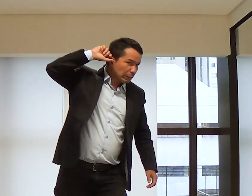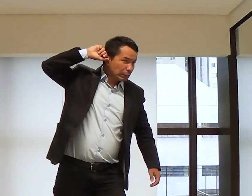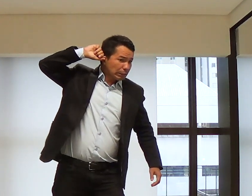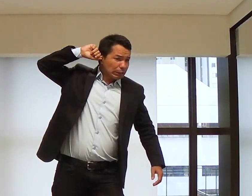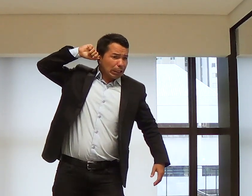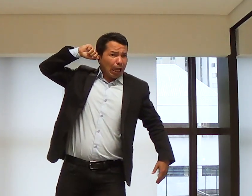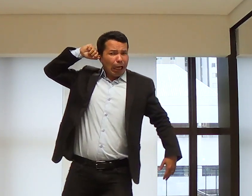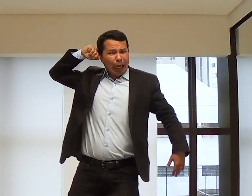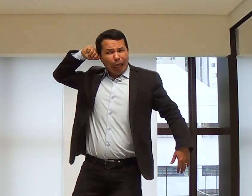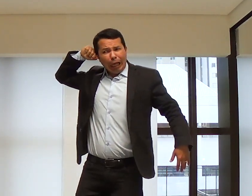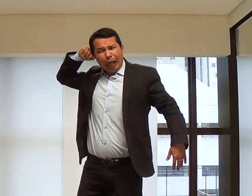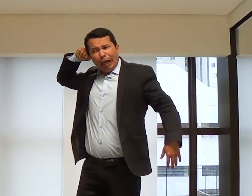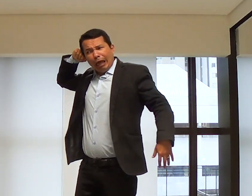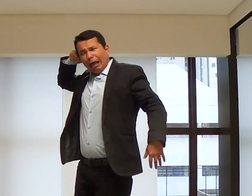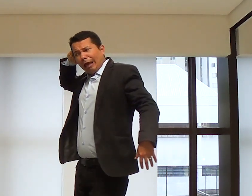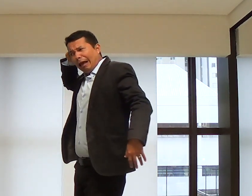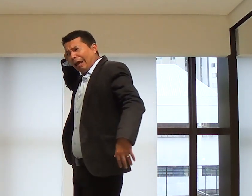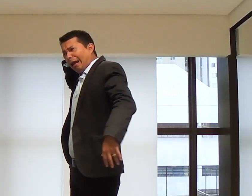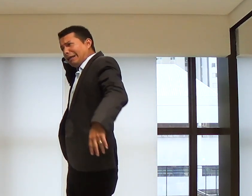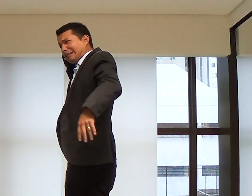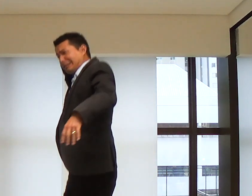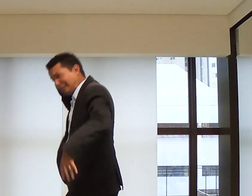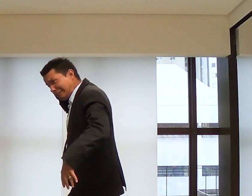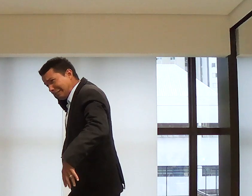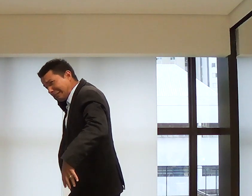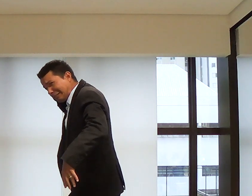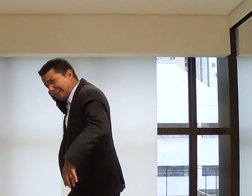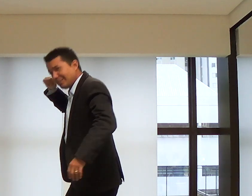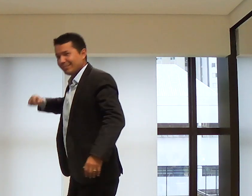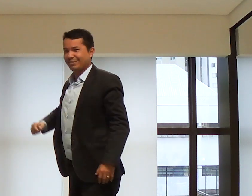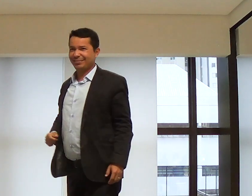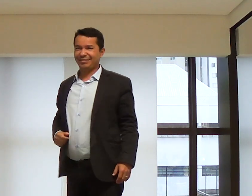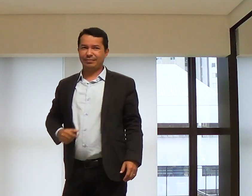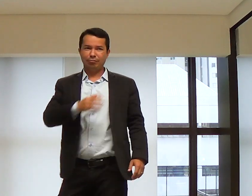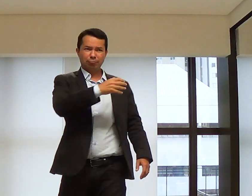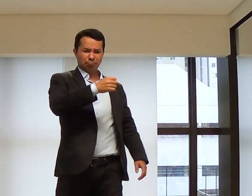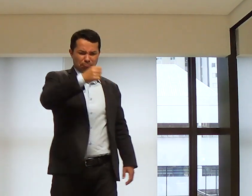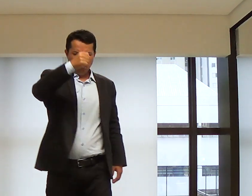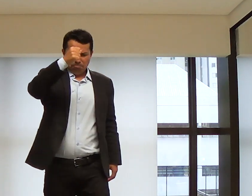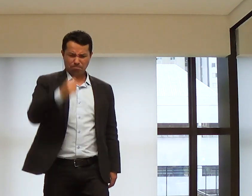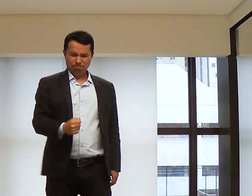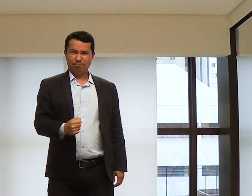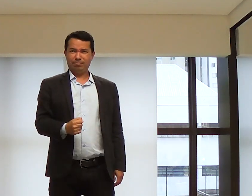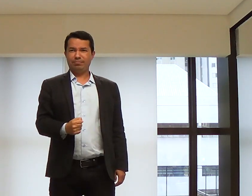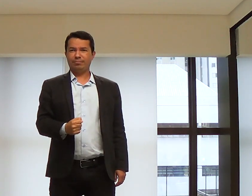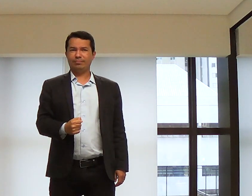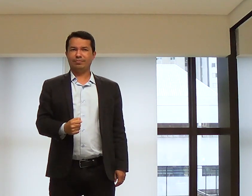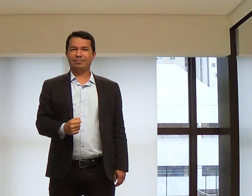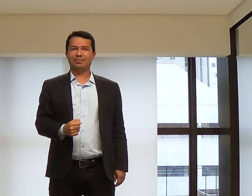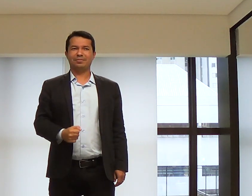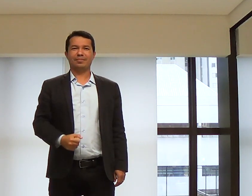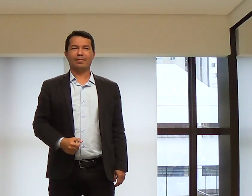o Ele vai fazer? Te agarrar pela orelha. E te botar no lugar certo. Sim.